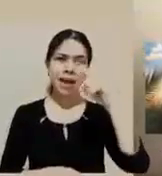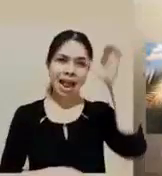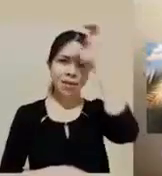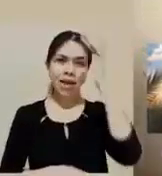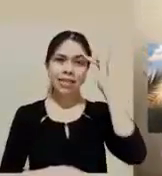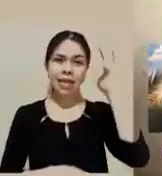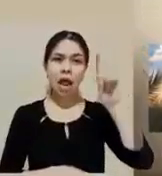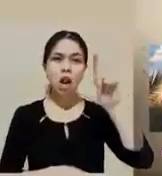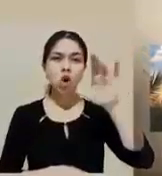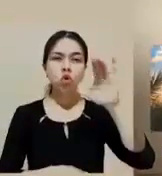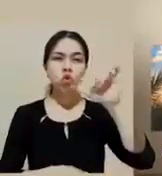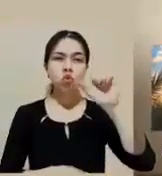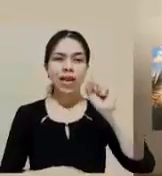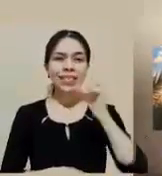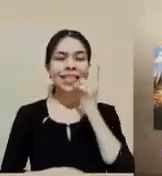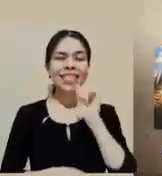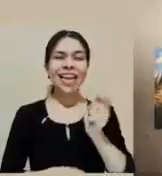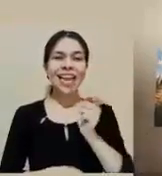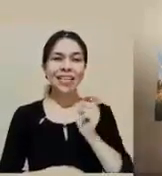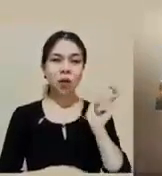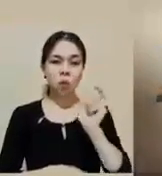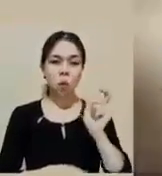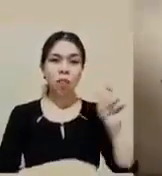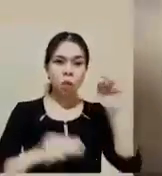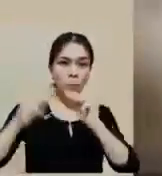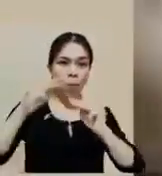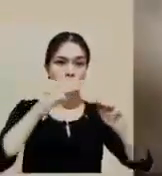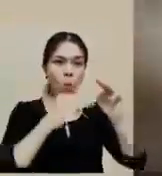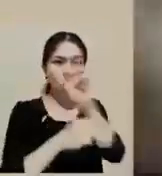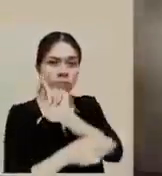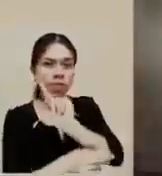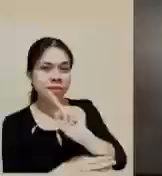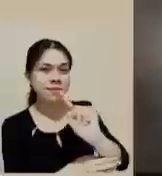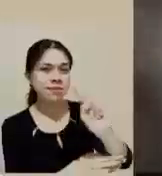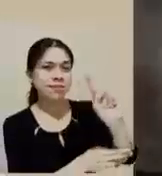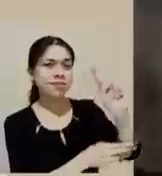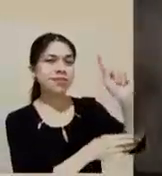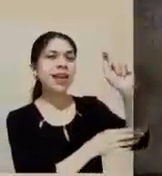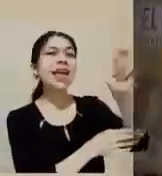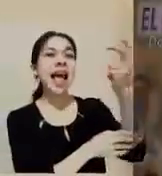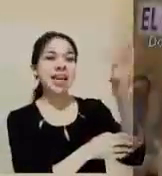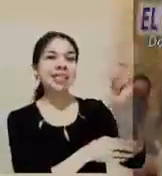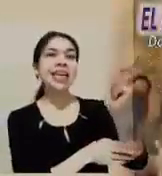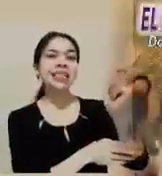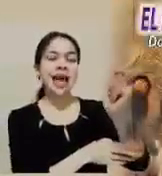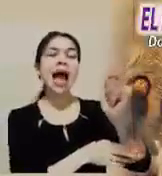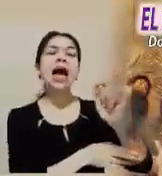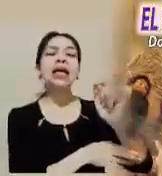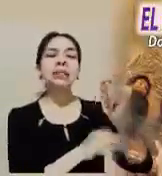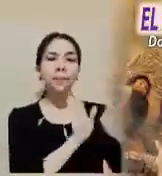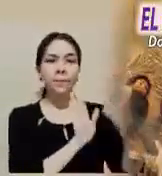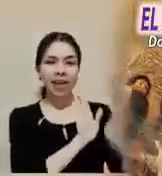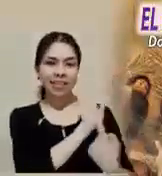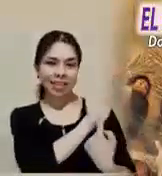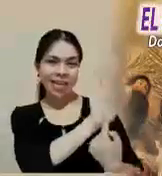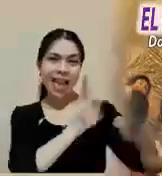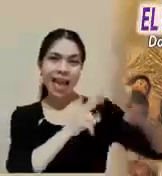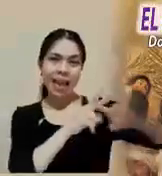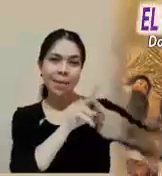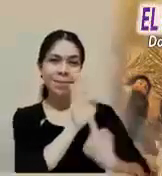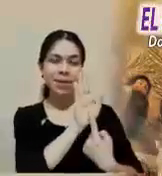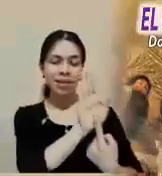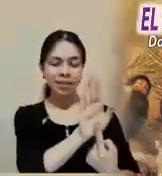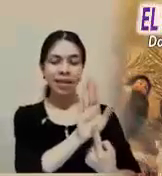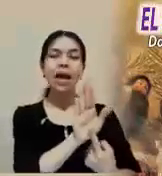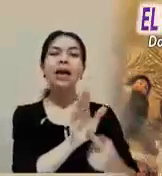todo gira en torno a una subida a Jerusalén donde se manifestará el triunfo, la pasión y la resurrección. Así coloca